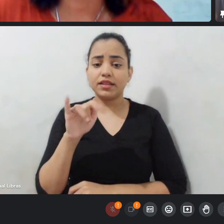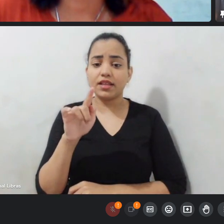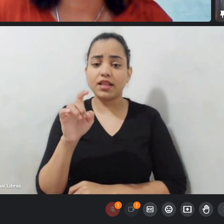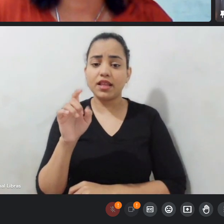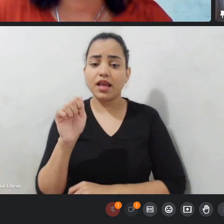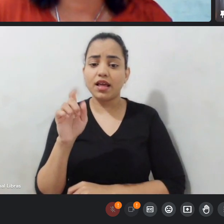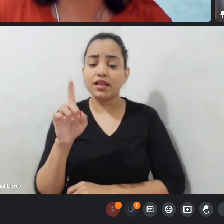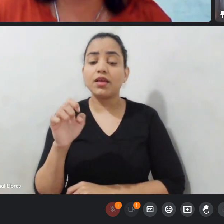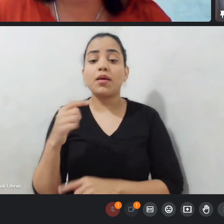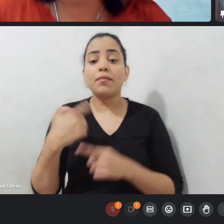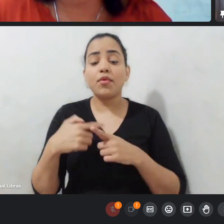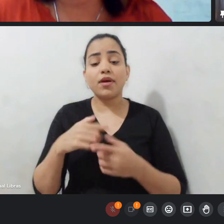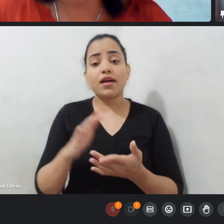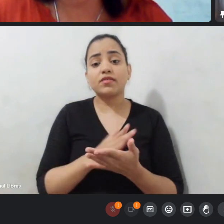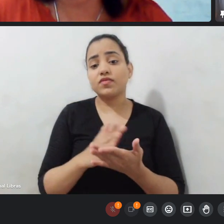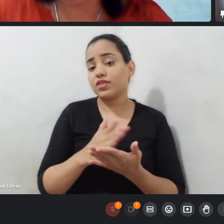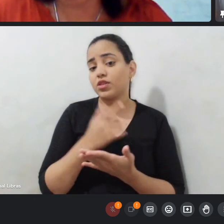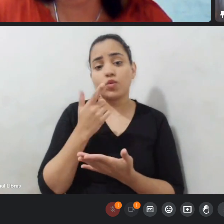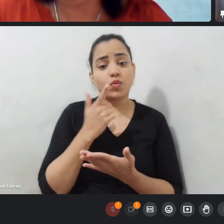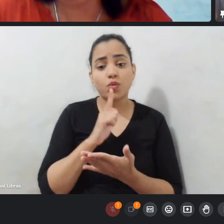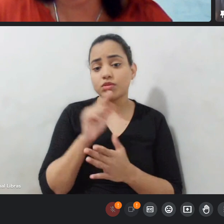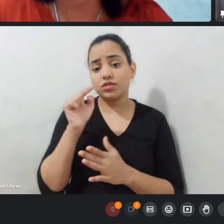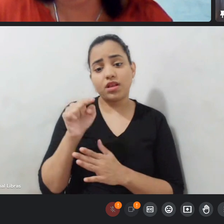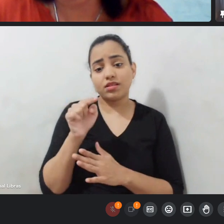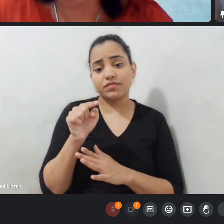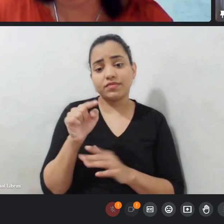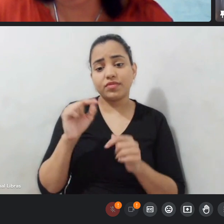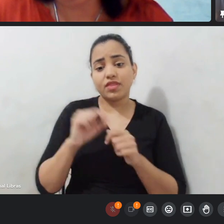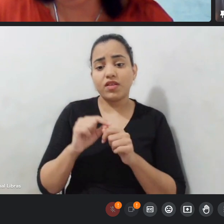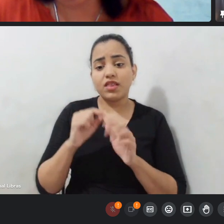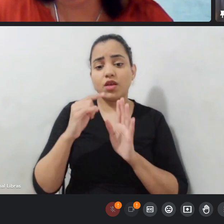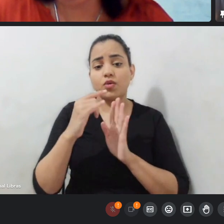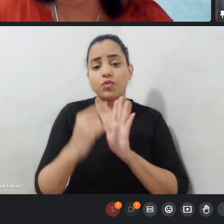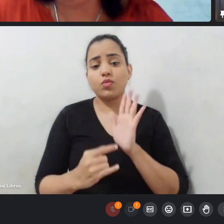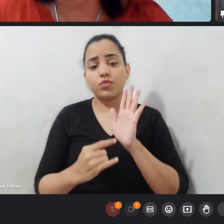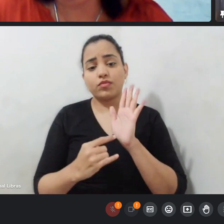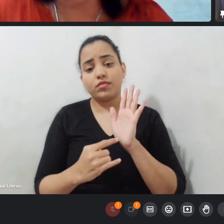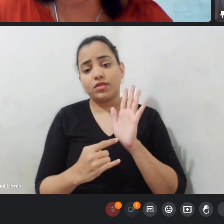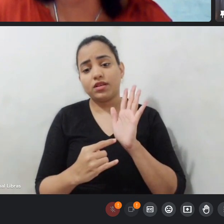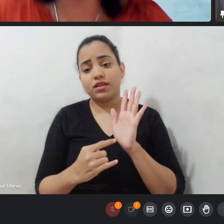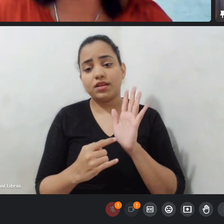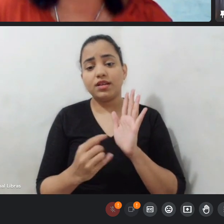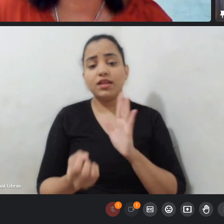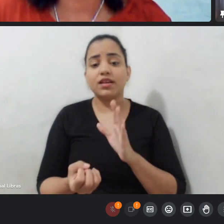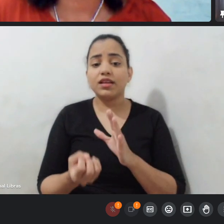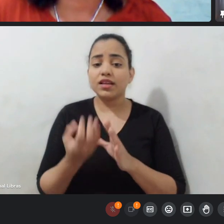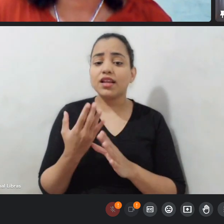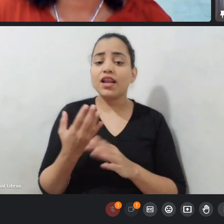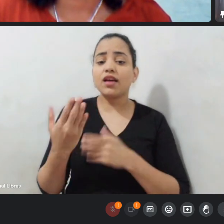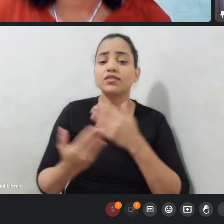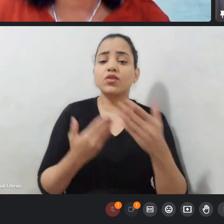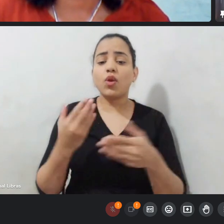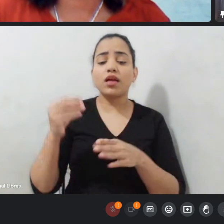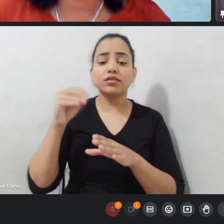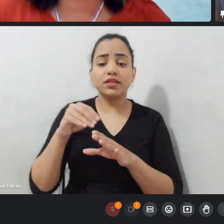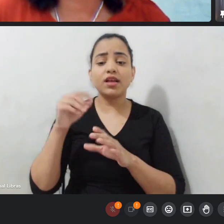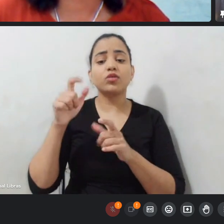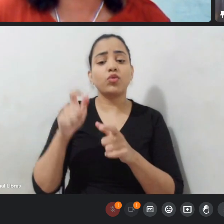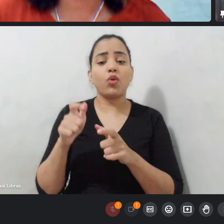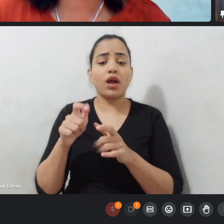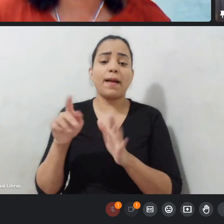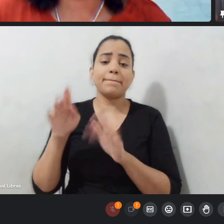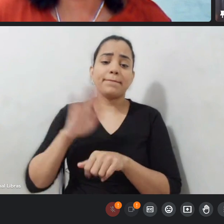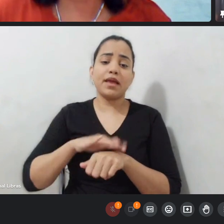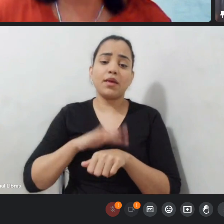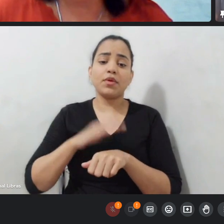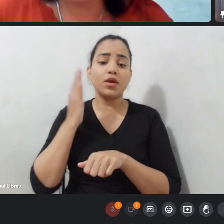circular para dentro da entidade mesmo eu sei que existe a prestação de conta para as entidades por exemplo o dinheiro que a gente recebeu